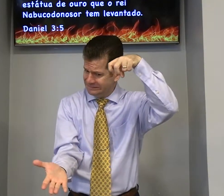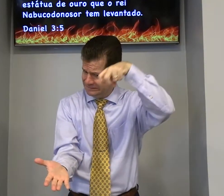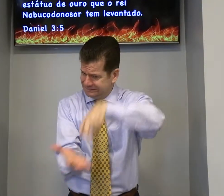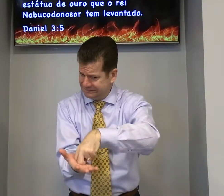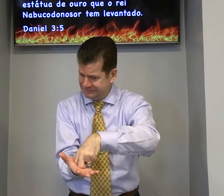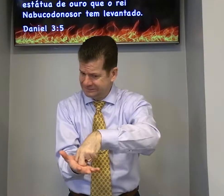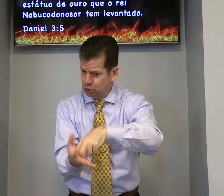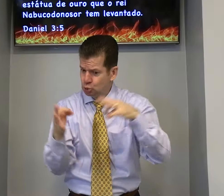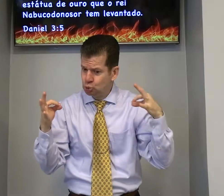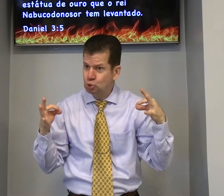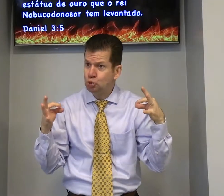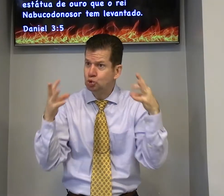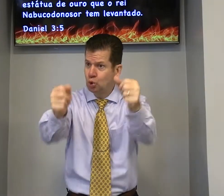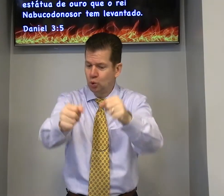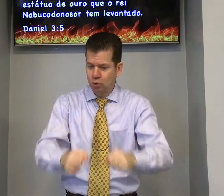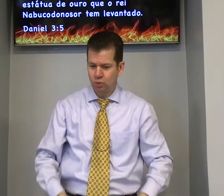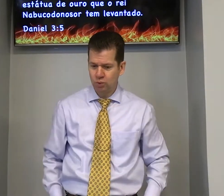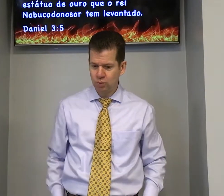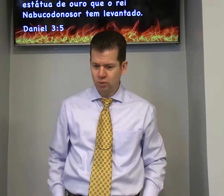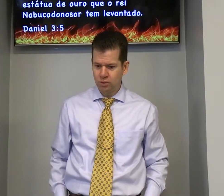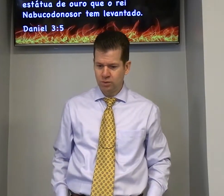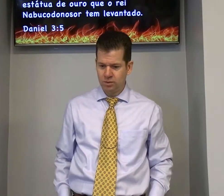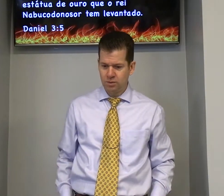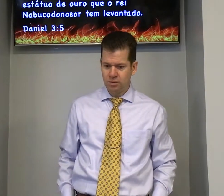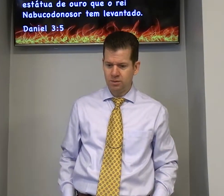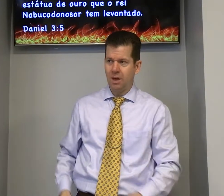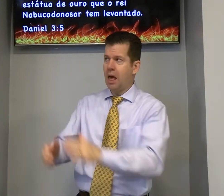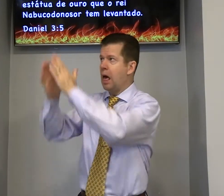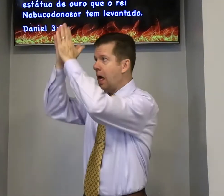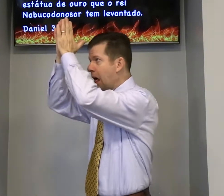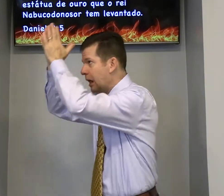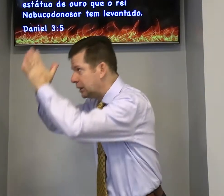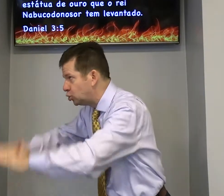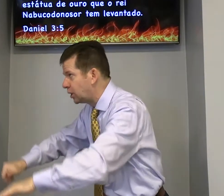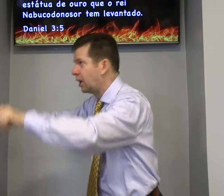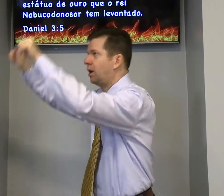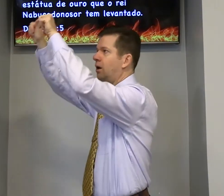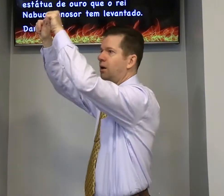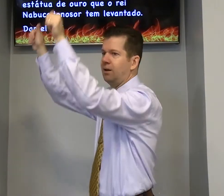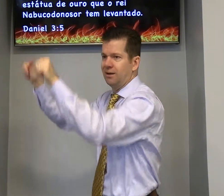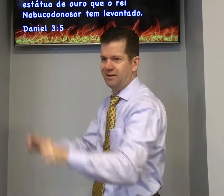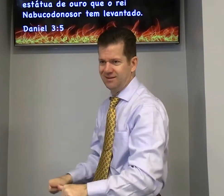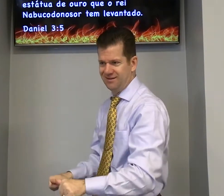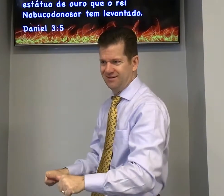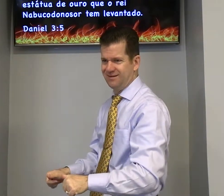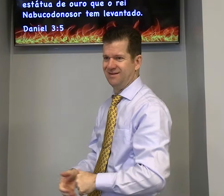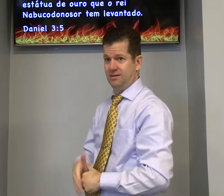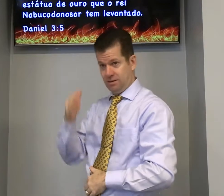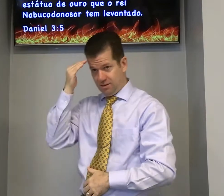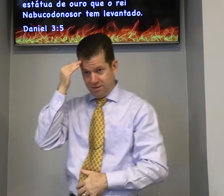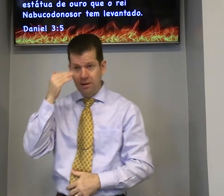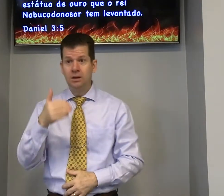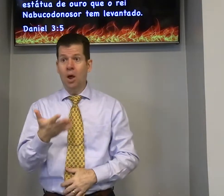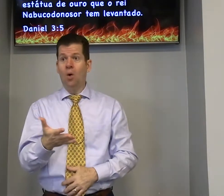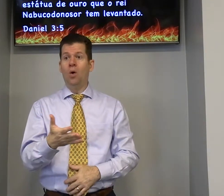e de toda espécie de música prostrar vocês e adorares a estátua